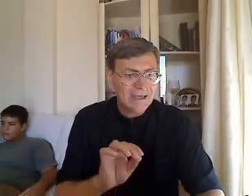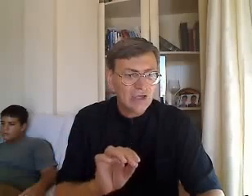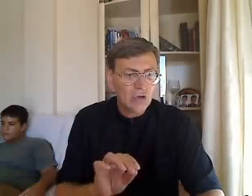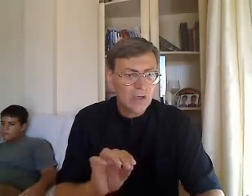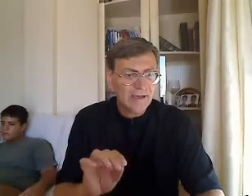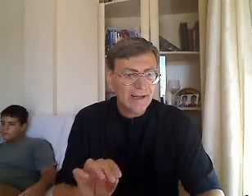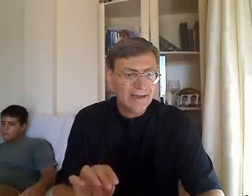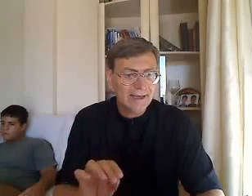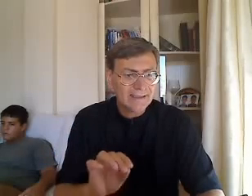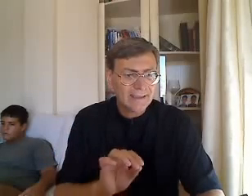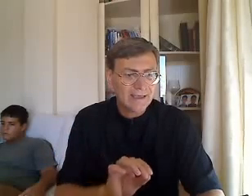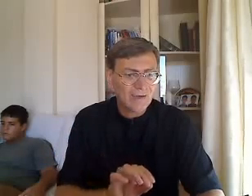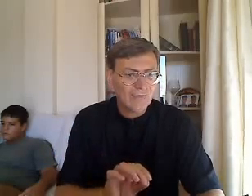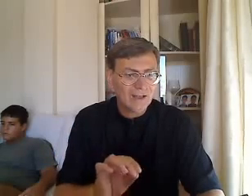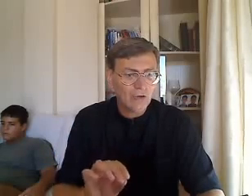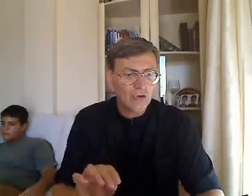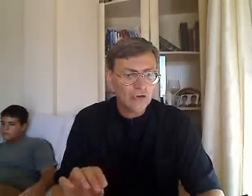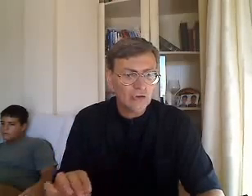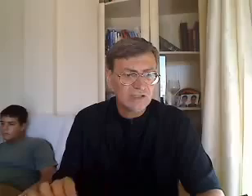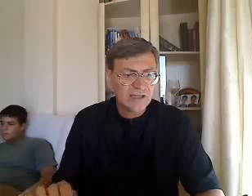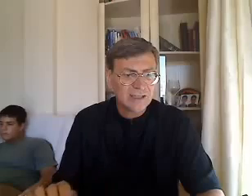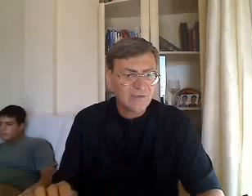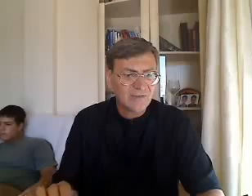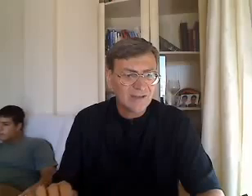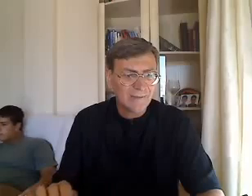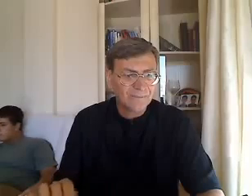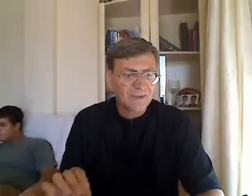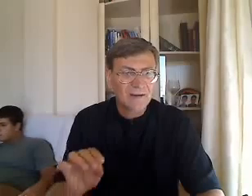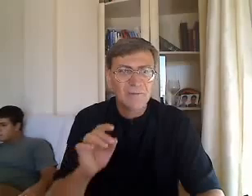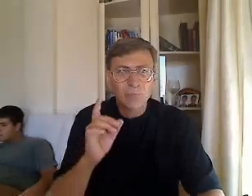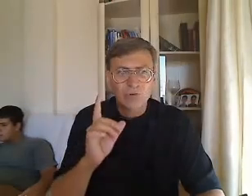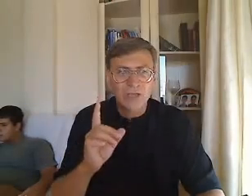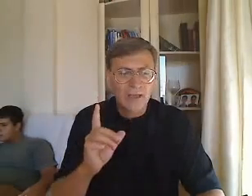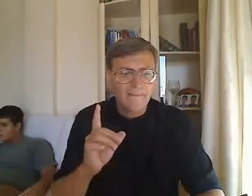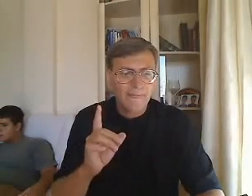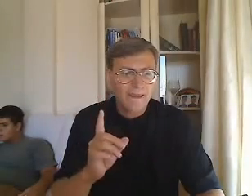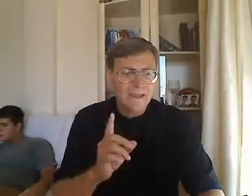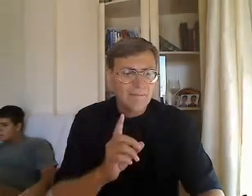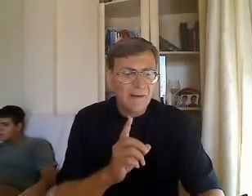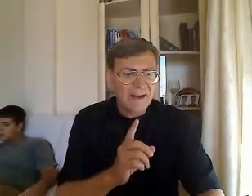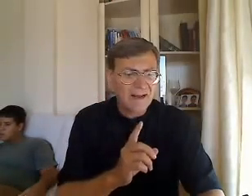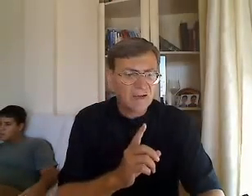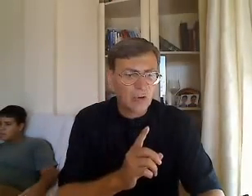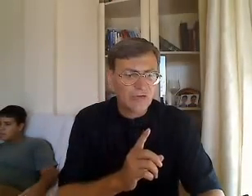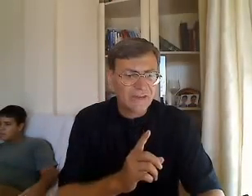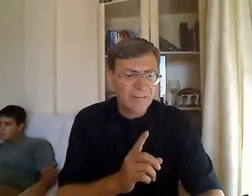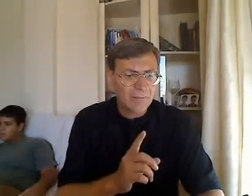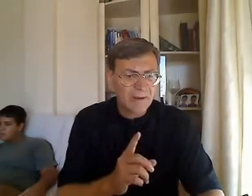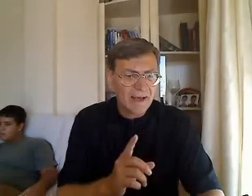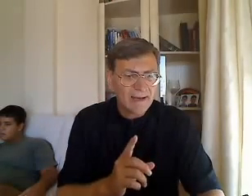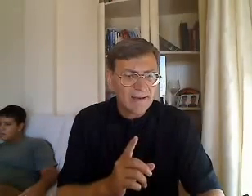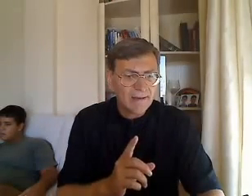yo en la casa de Jehová todos los días de mi vida. ¿Por qué? Para contemplar